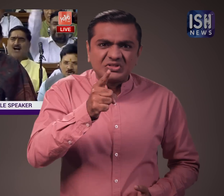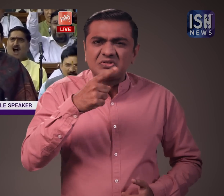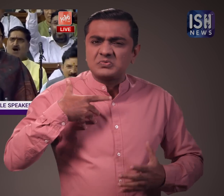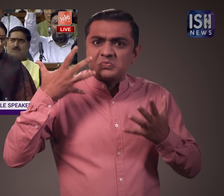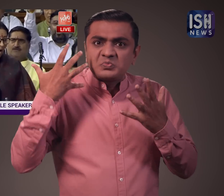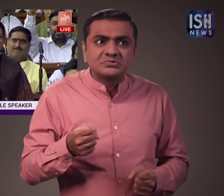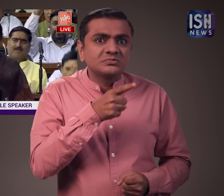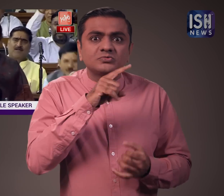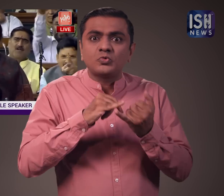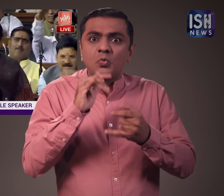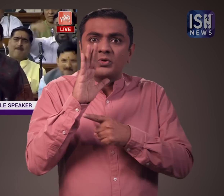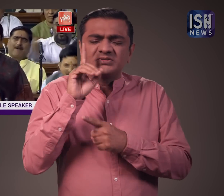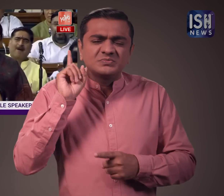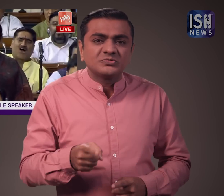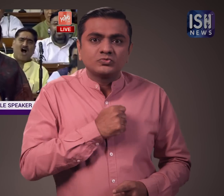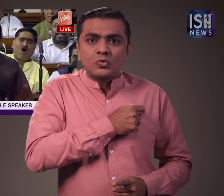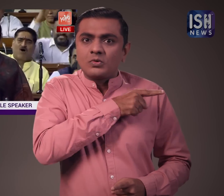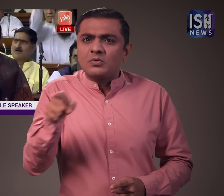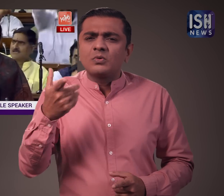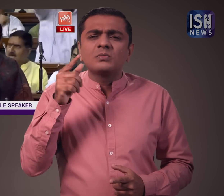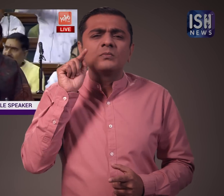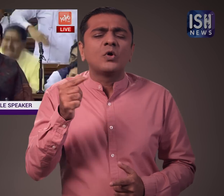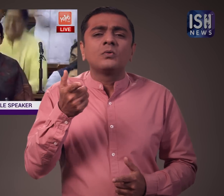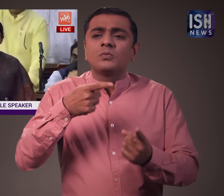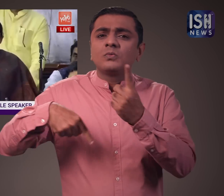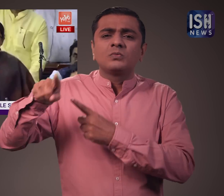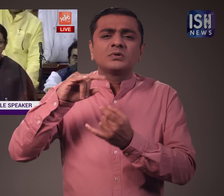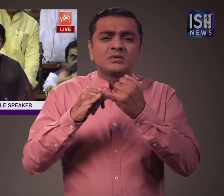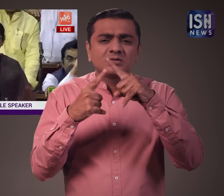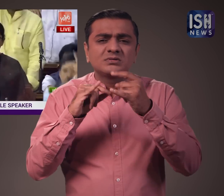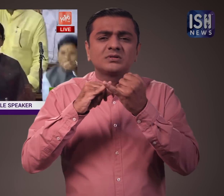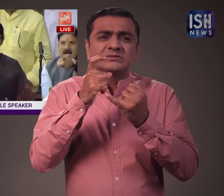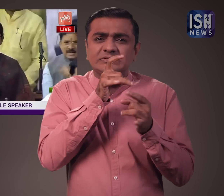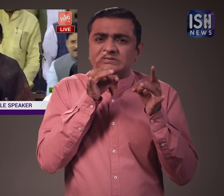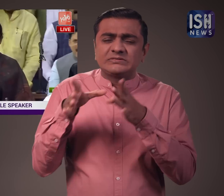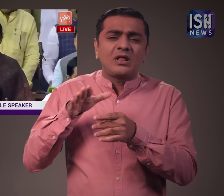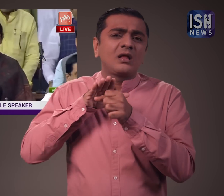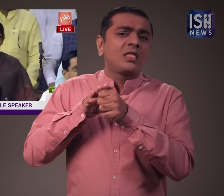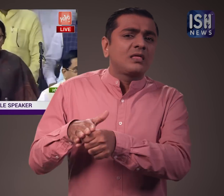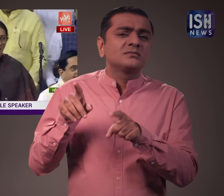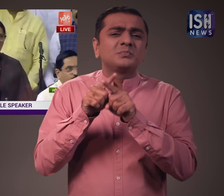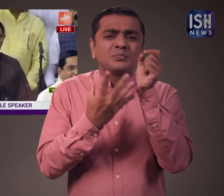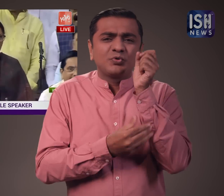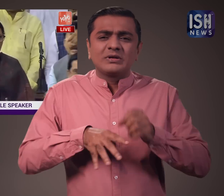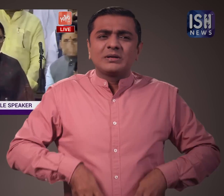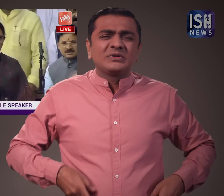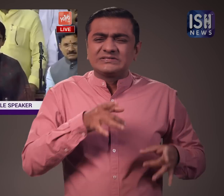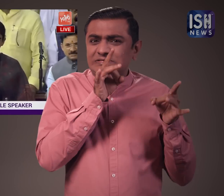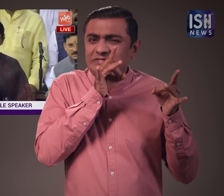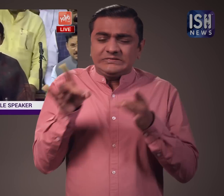चिल्लाने लगी उसने माफी की मांग की क्योंकि वह दलित विरोधी, गरिप विरोधी और आदिवासी विरोधी है